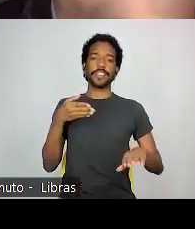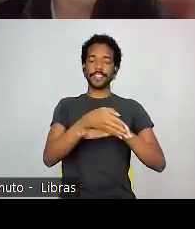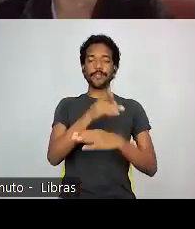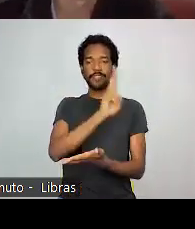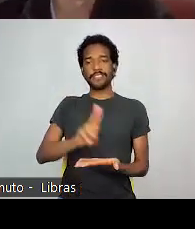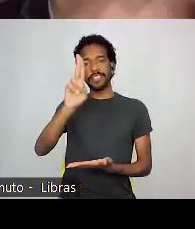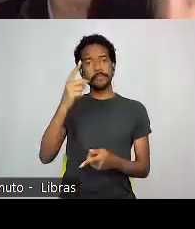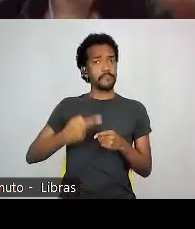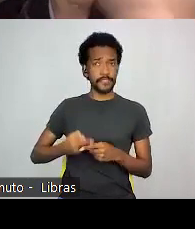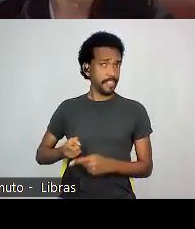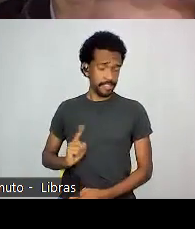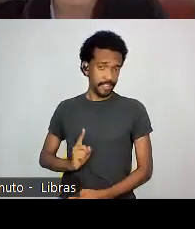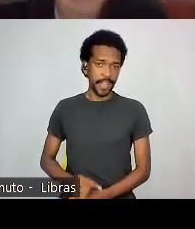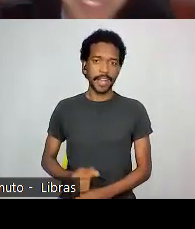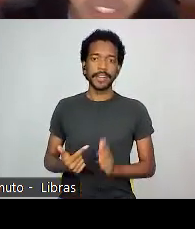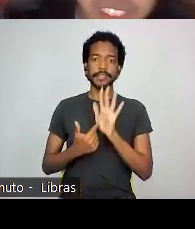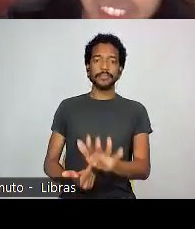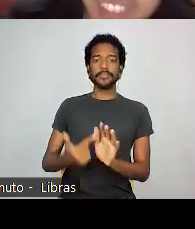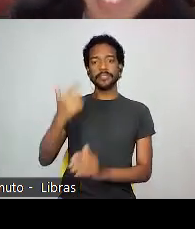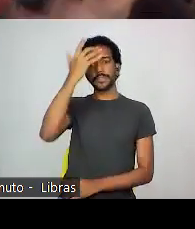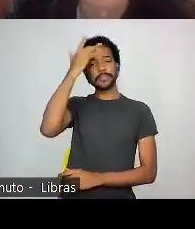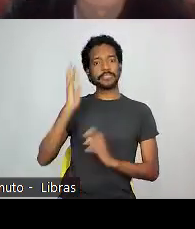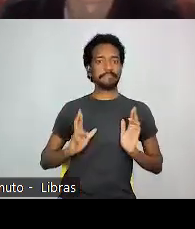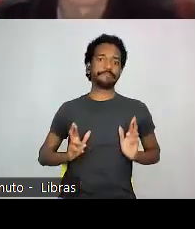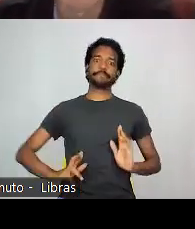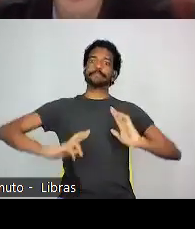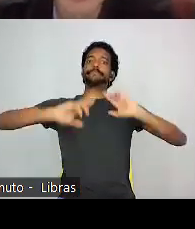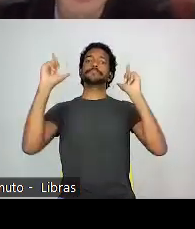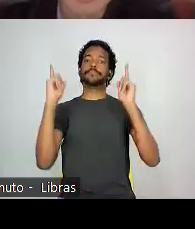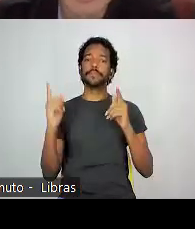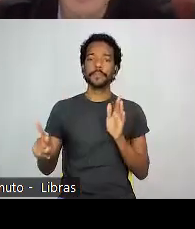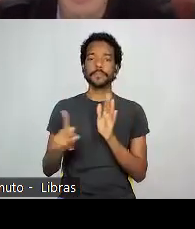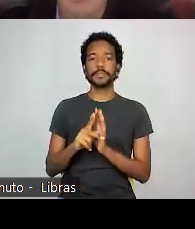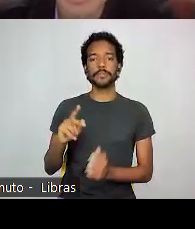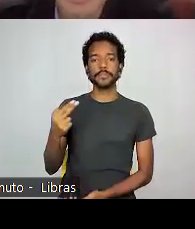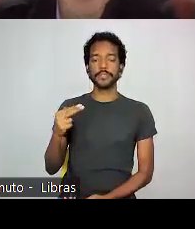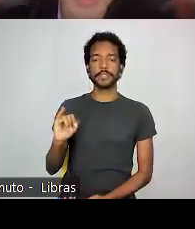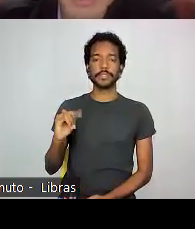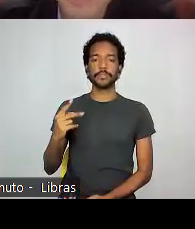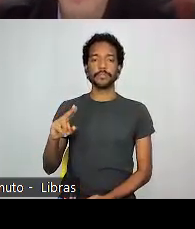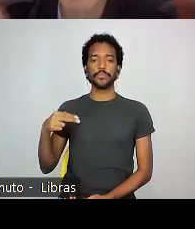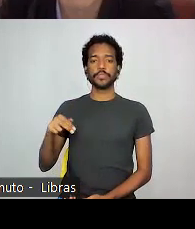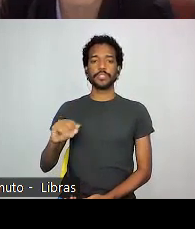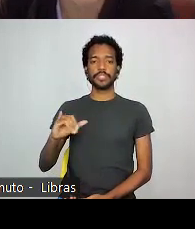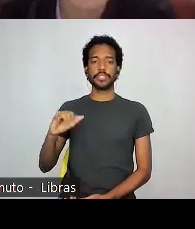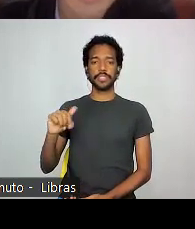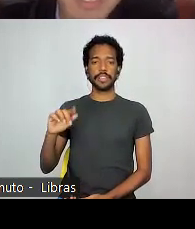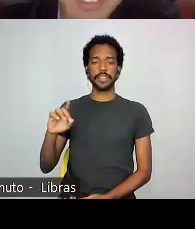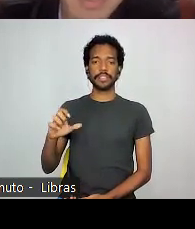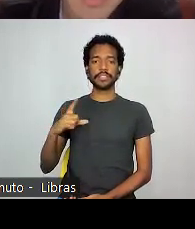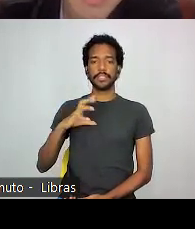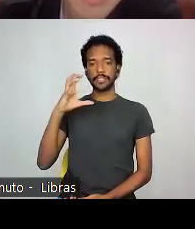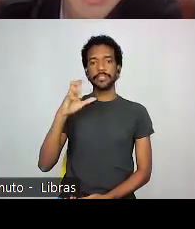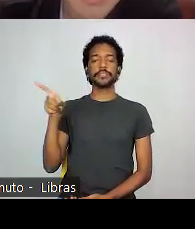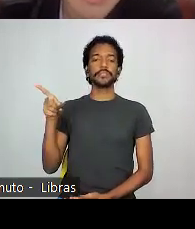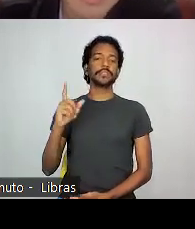imagem bem exótica da niponicidade, uma maico, uma aprendiz de geish,